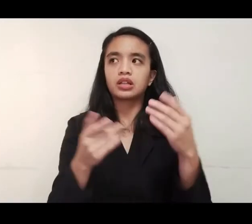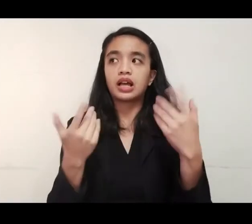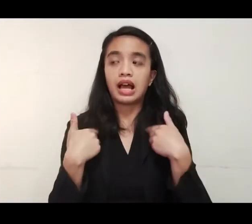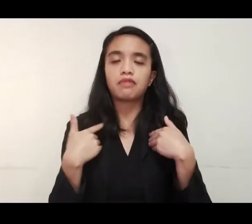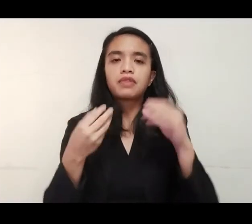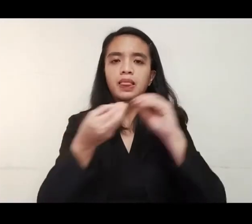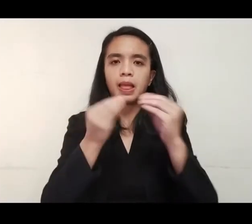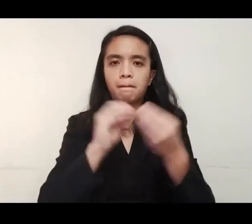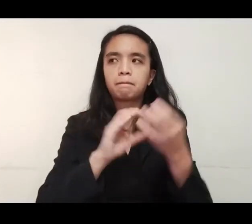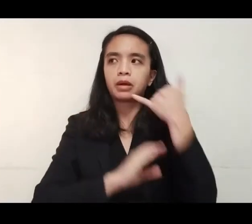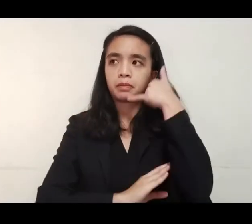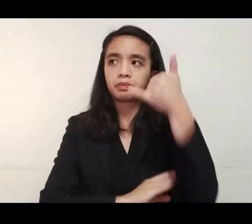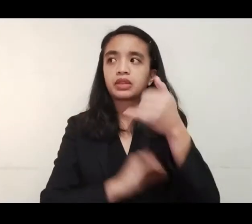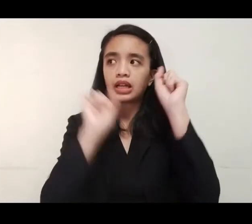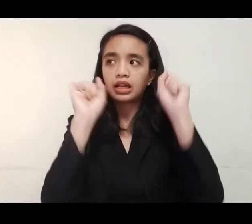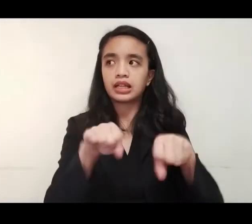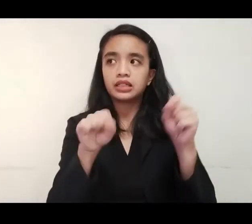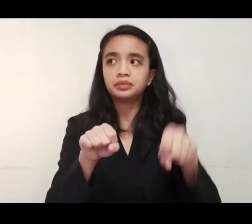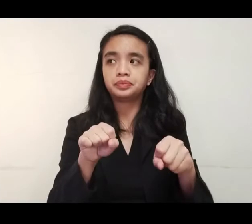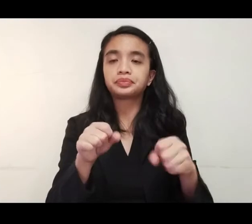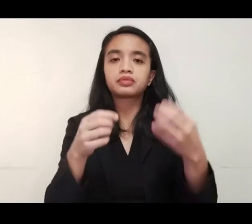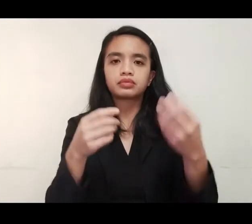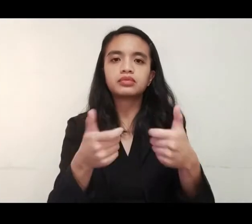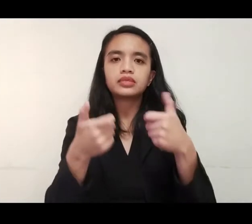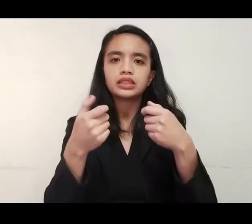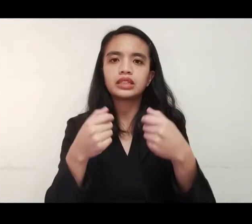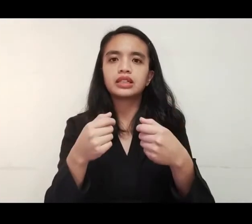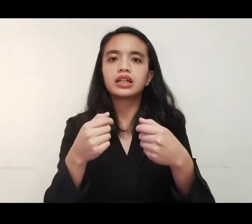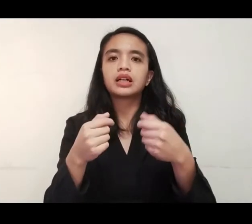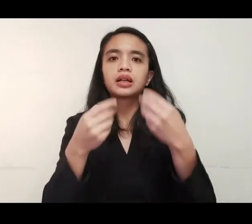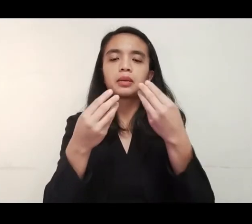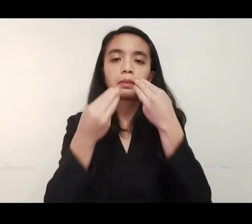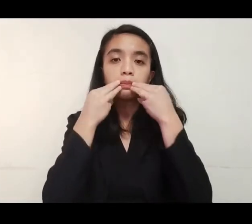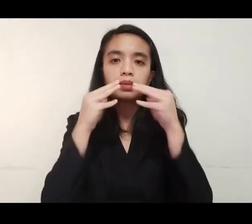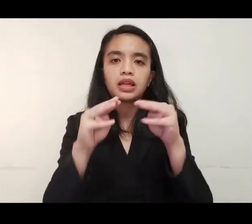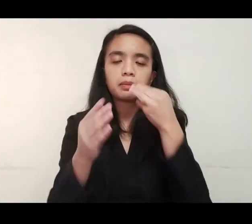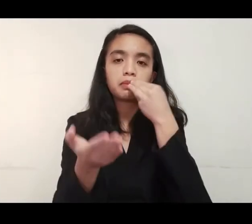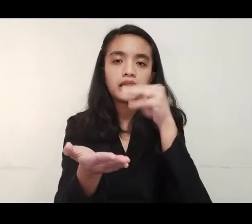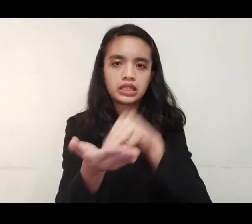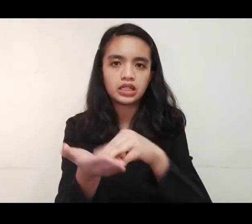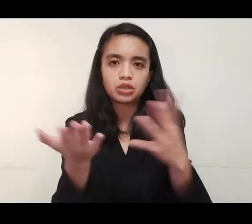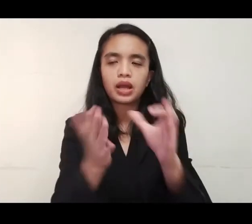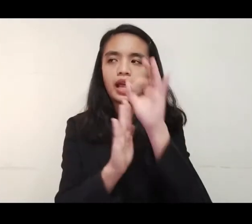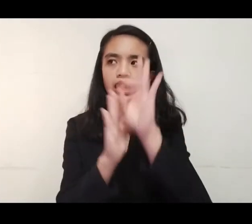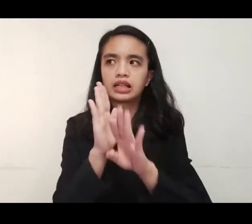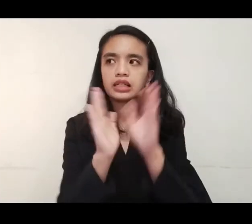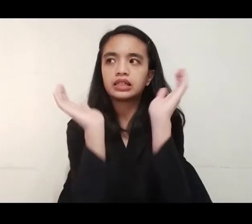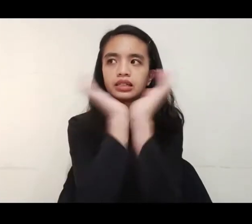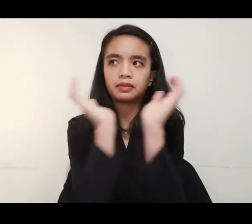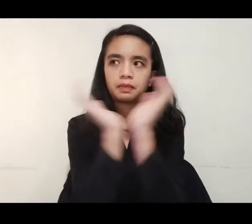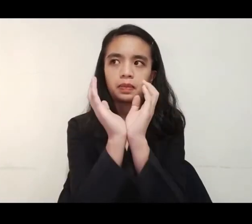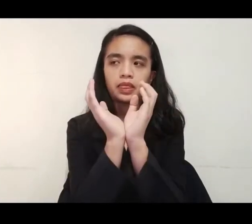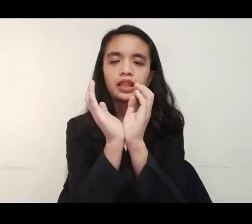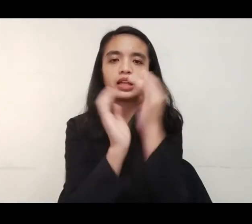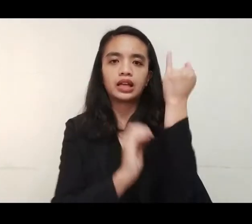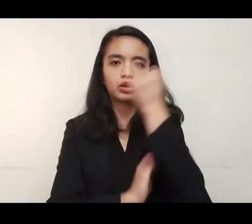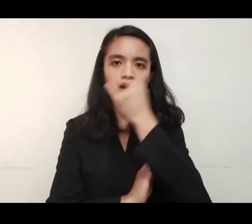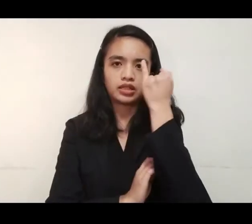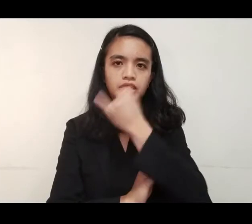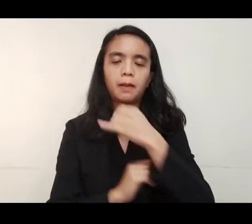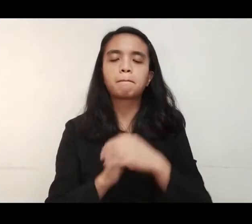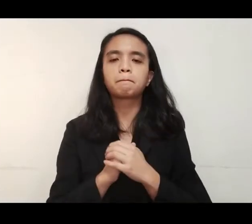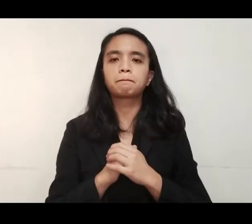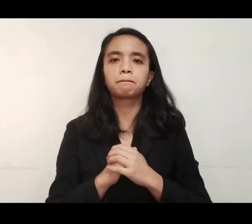dumiretsyo dito sa atin. Meron po tayong mga hotlines. At maaaring din silang magmensahe sa official Facebook page ng DSWD Field Office 1 ng